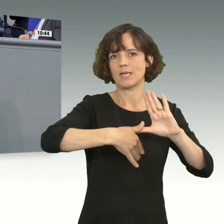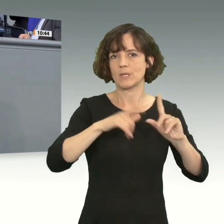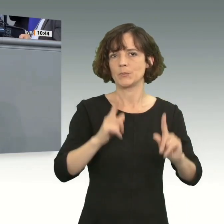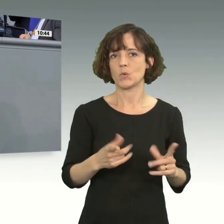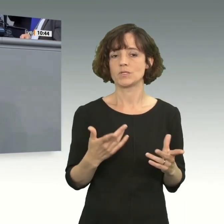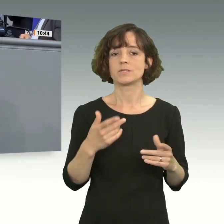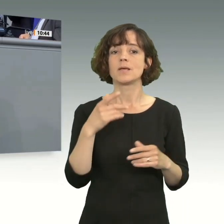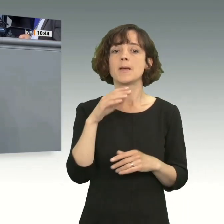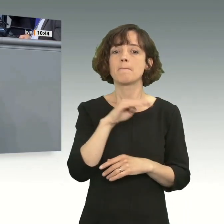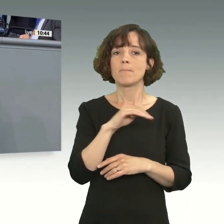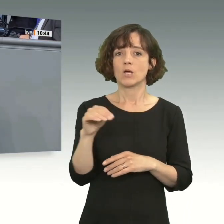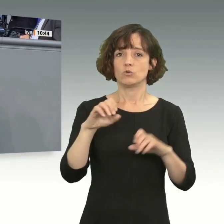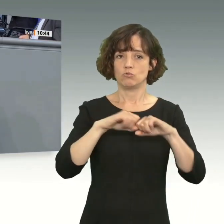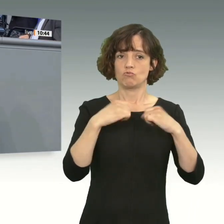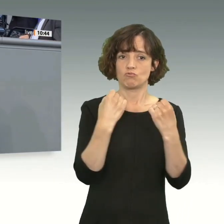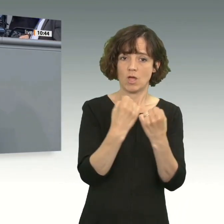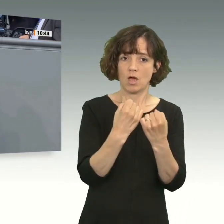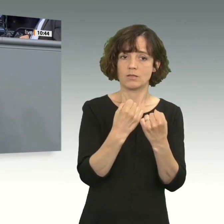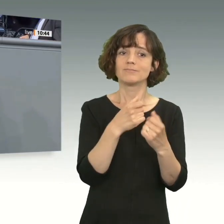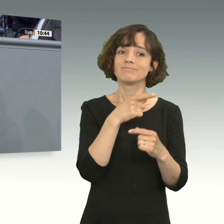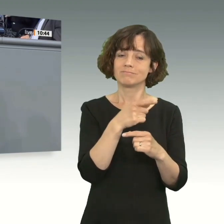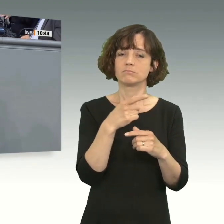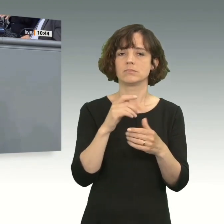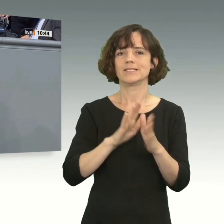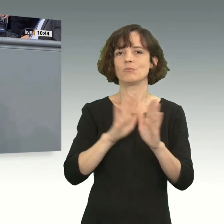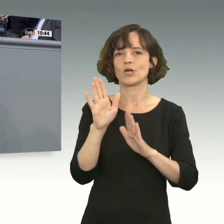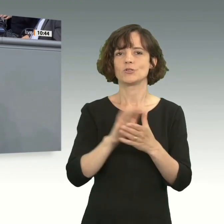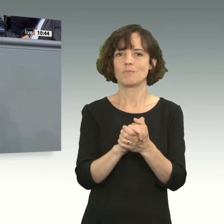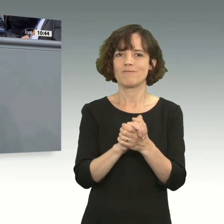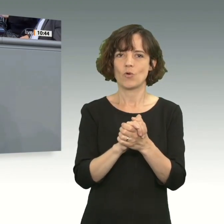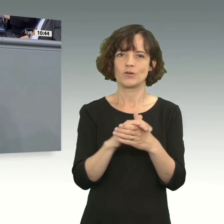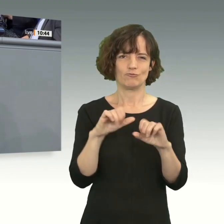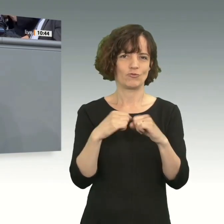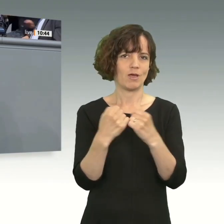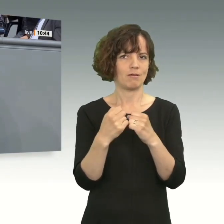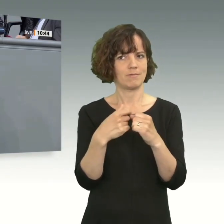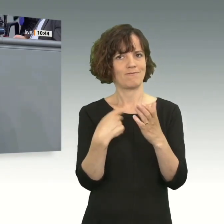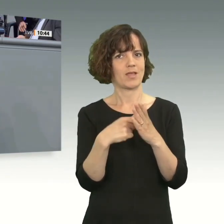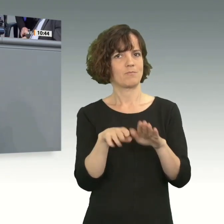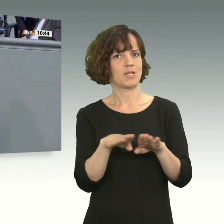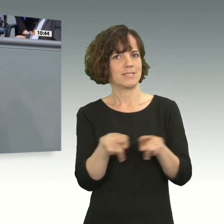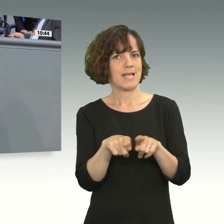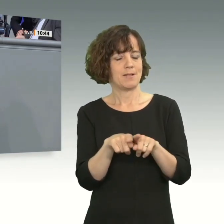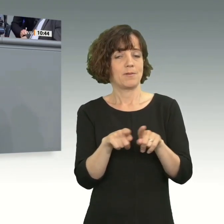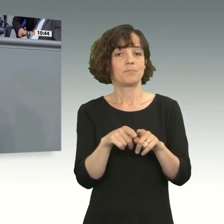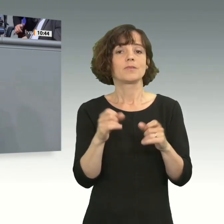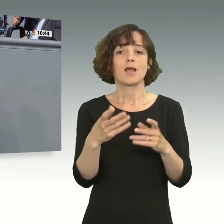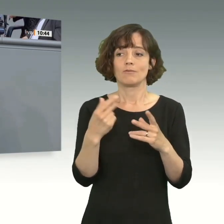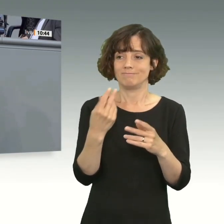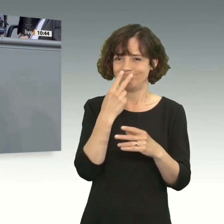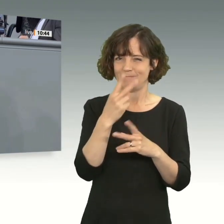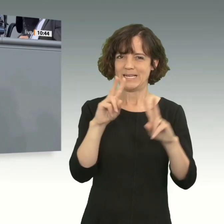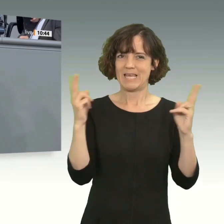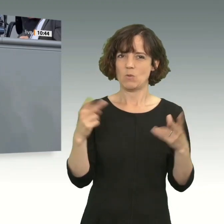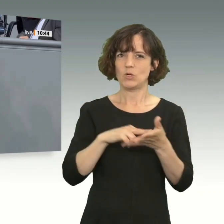Die Mercosur-Staaten zählen wir zum demokratischen, befreundeten Staaten auf gleicher Wertebasis. Und natürlich ist es angesichts der geopolitischen